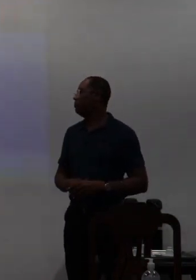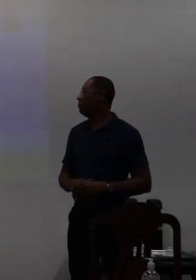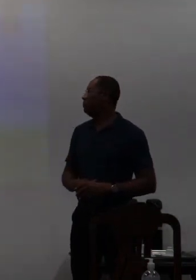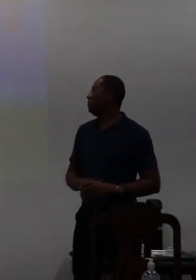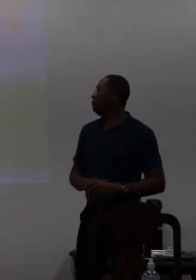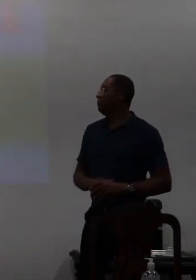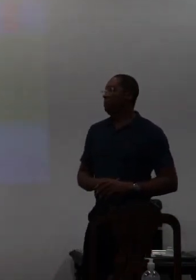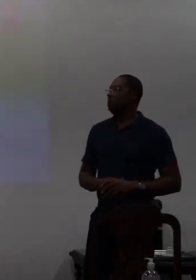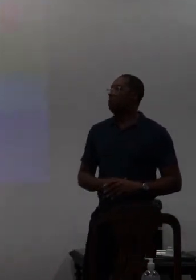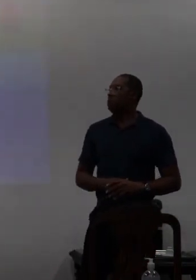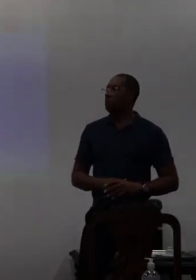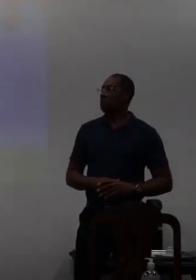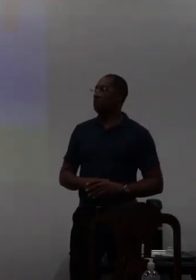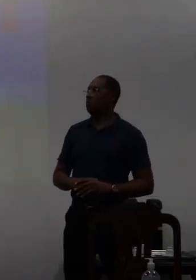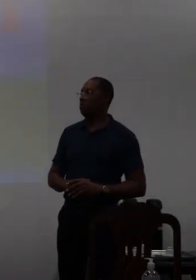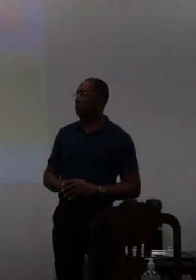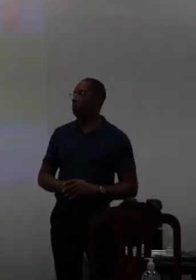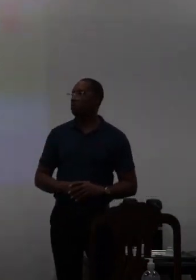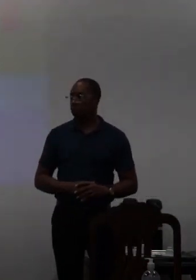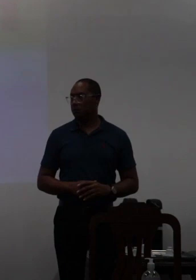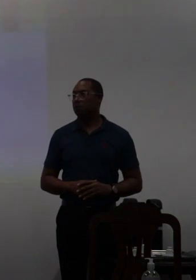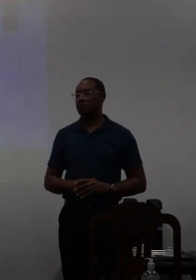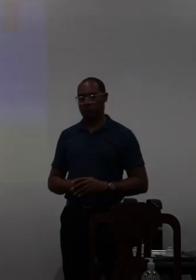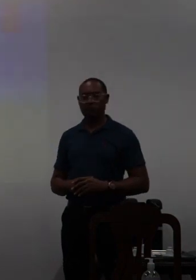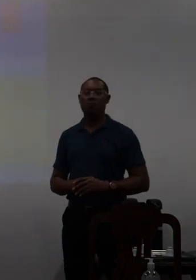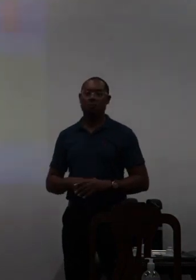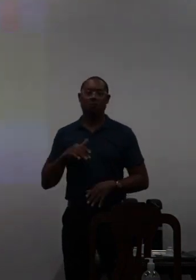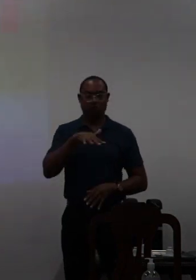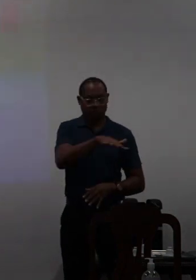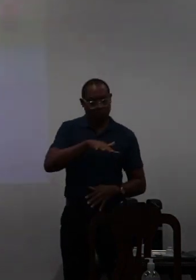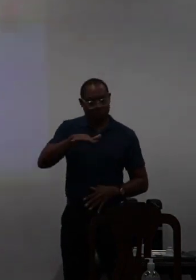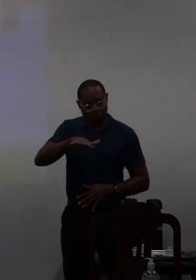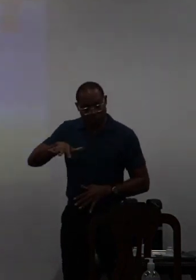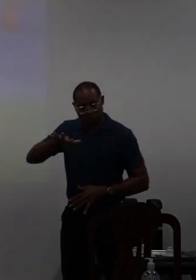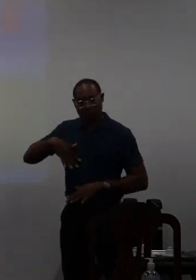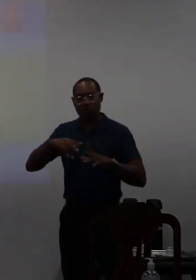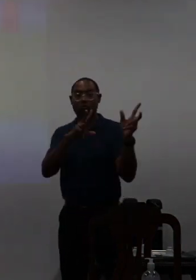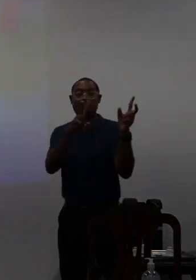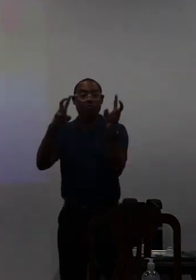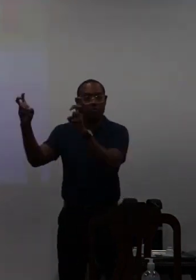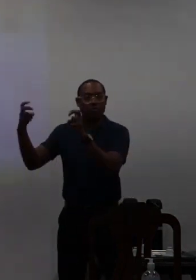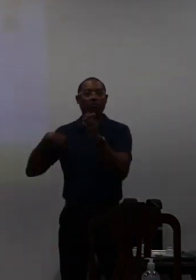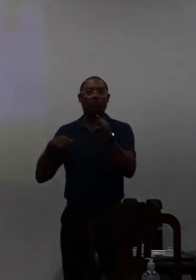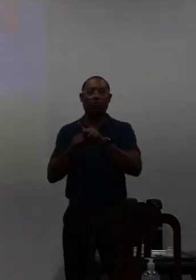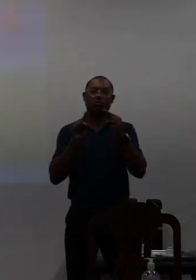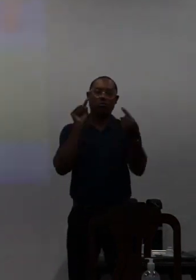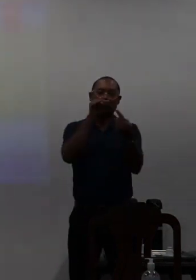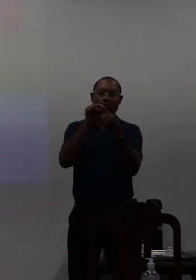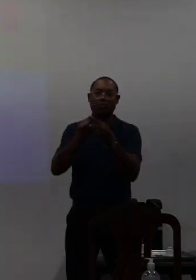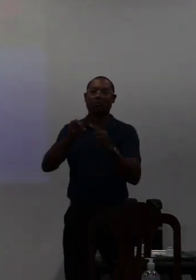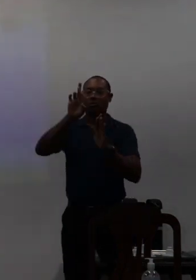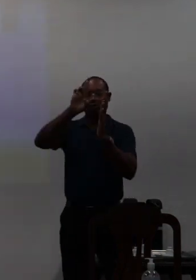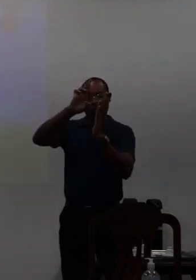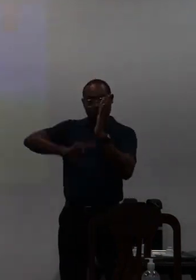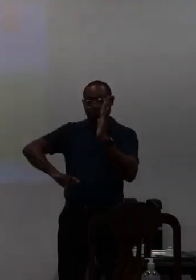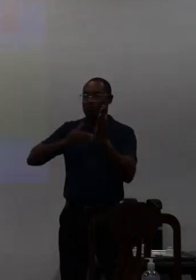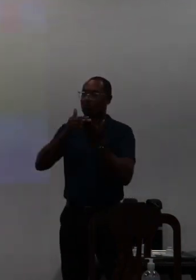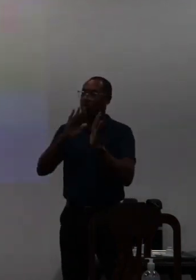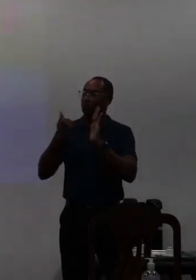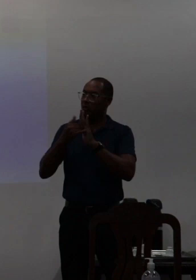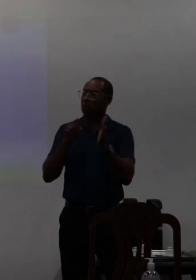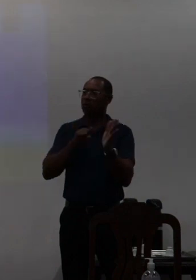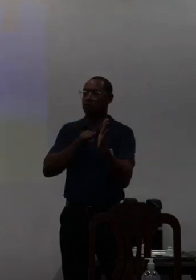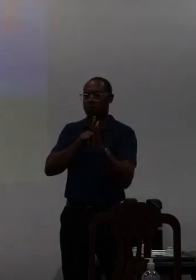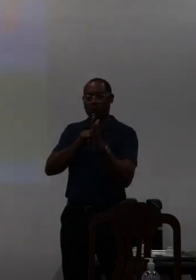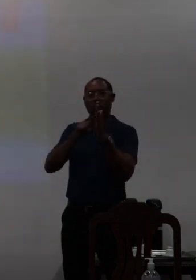então assim a partir dessas áreas temáticas construímos objetivos fizemos a relação preliminar dos objetivos